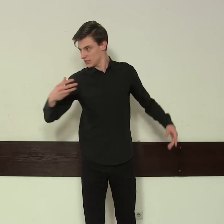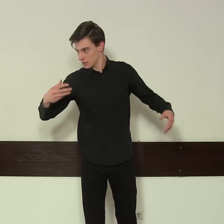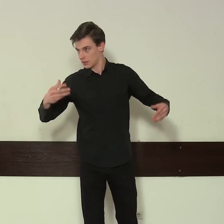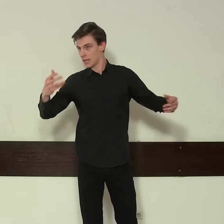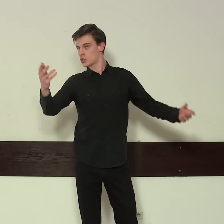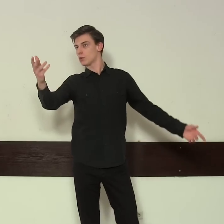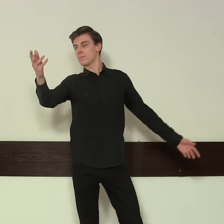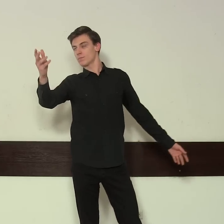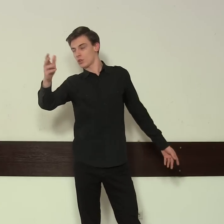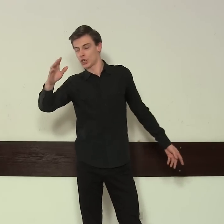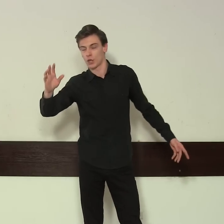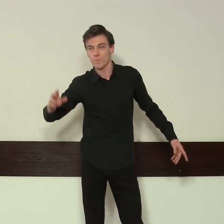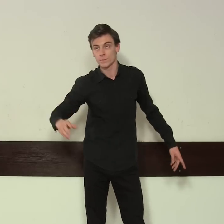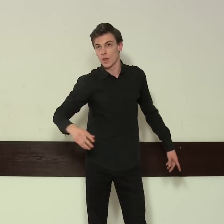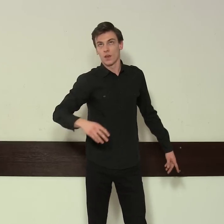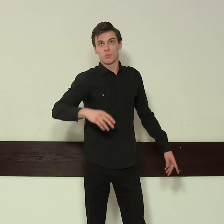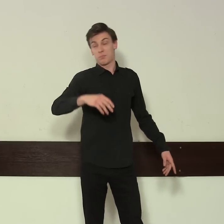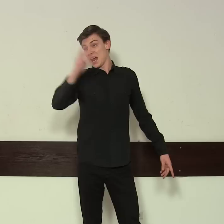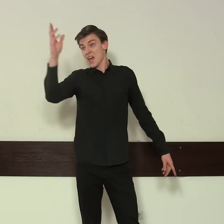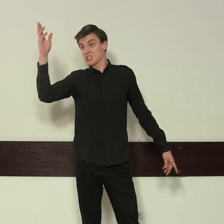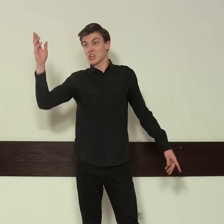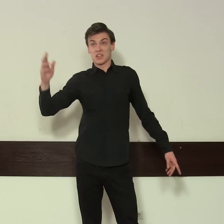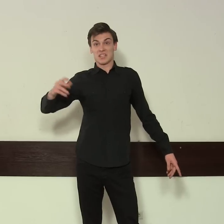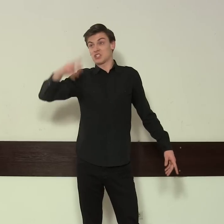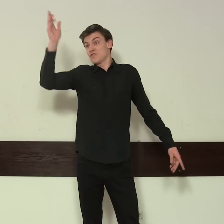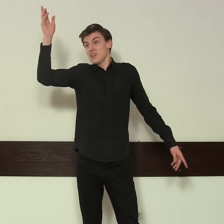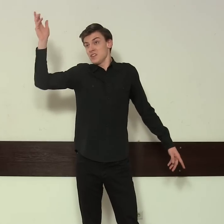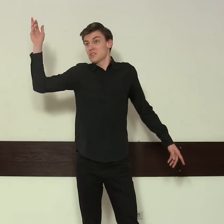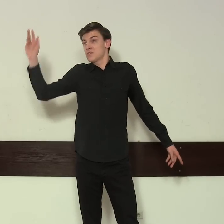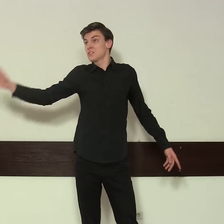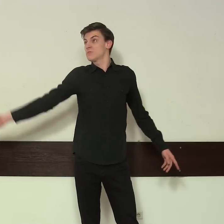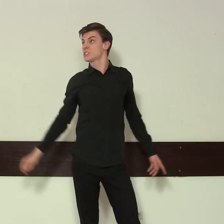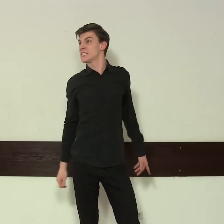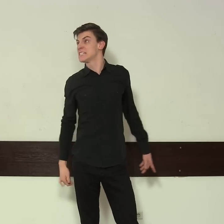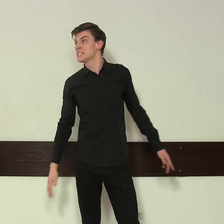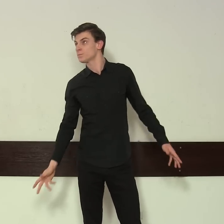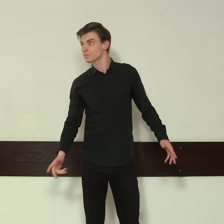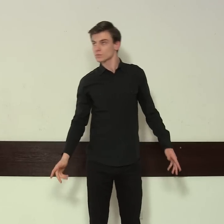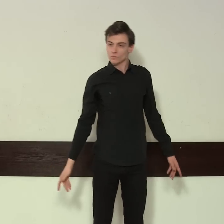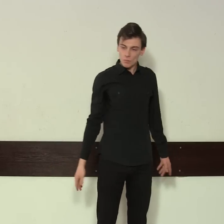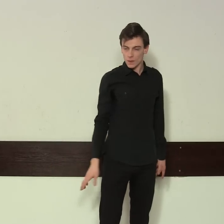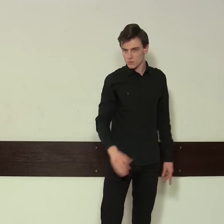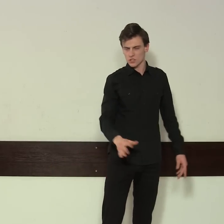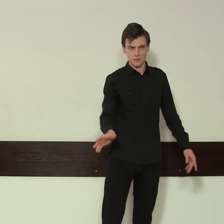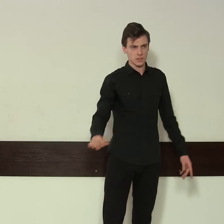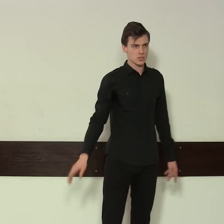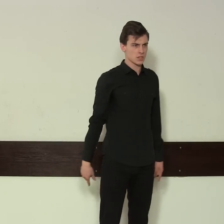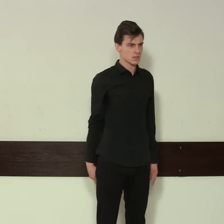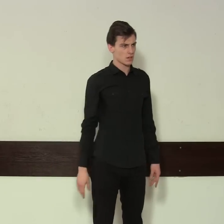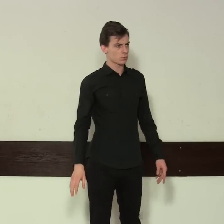gdy tańczyłem, krzyknął Pryć! Za drzwi! Złodzieja! Że w ten czas za